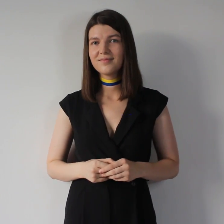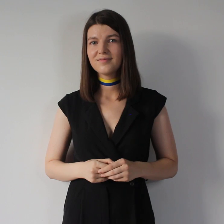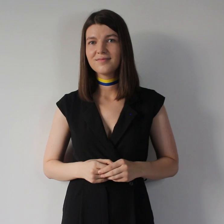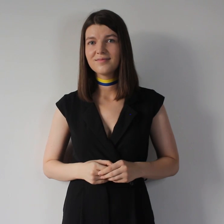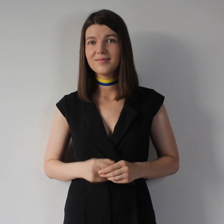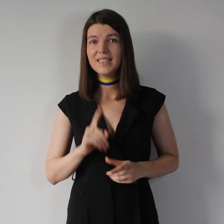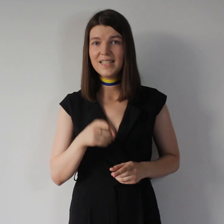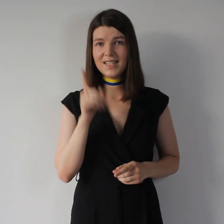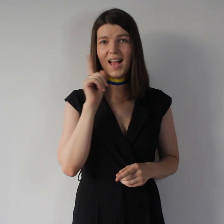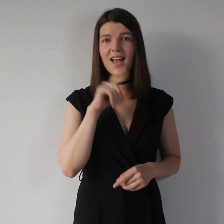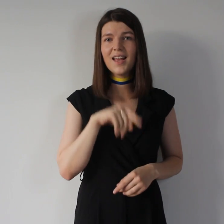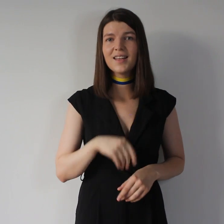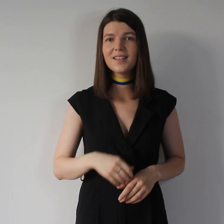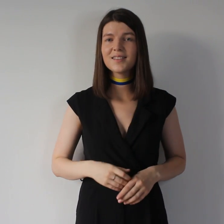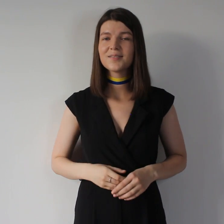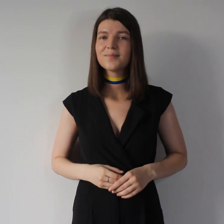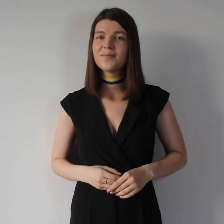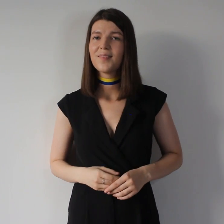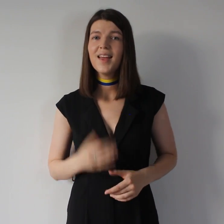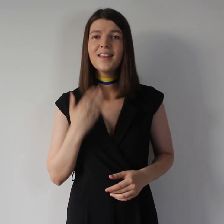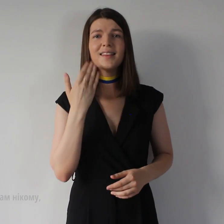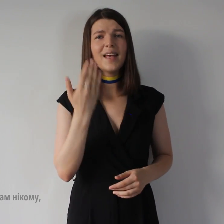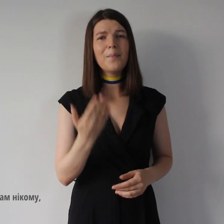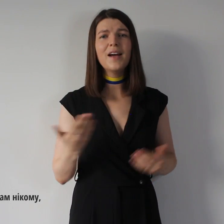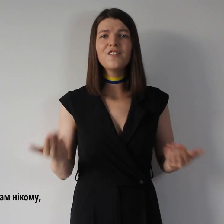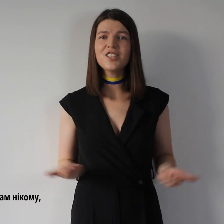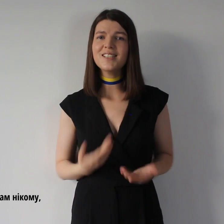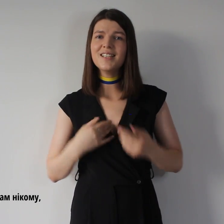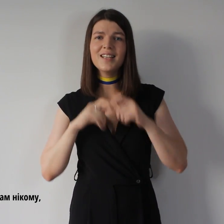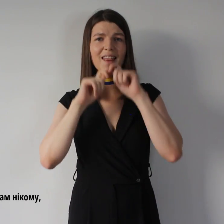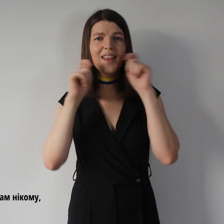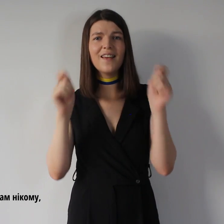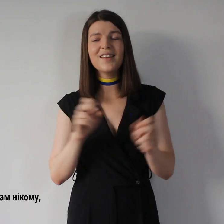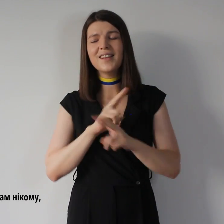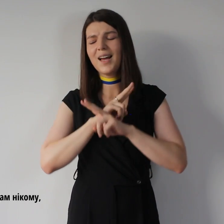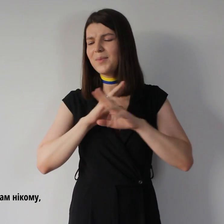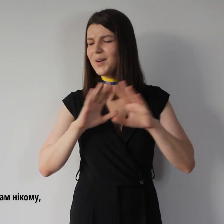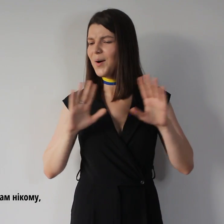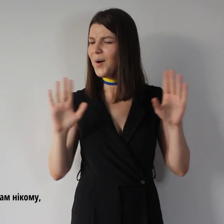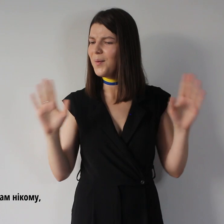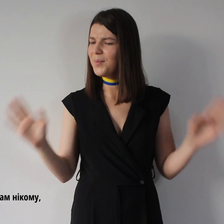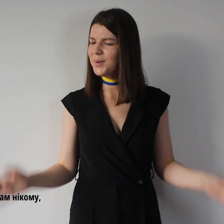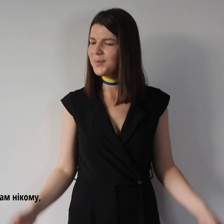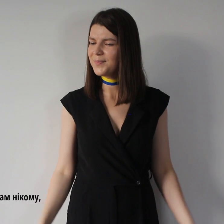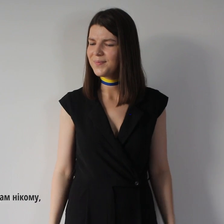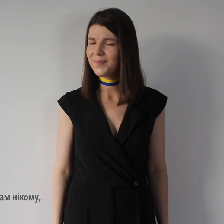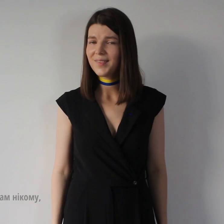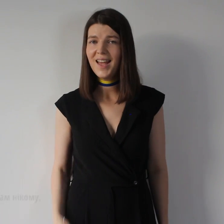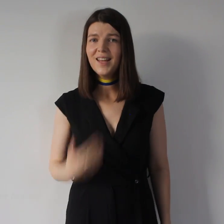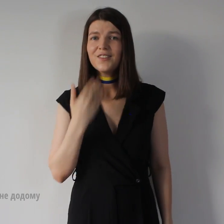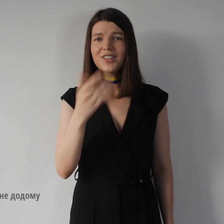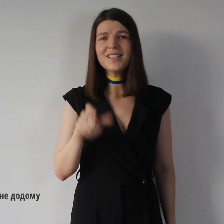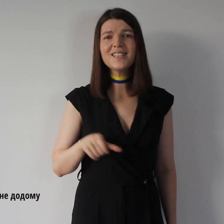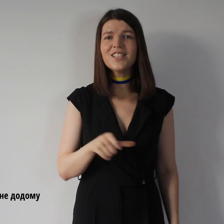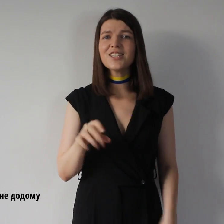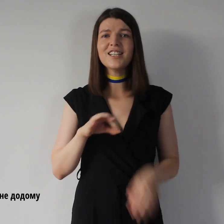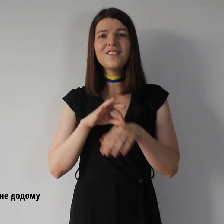Ти знає, тебе в житті я не віддам нікому Твої стажки